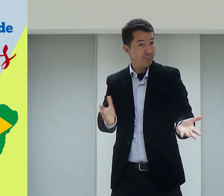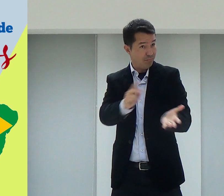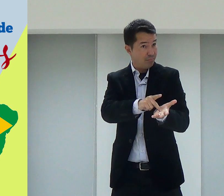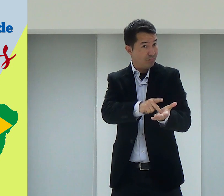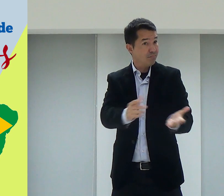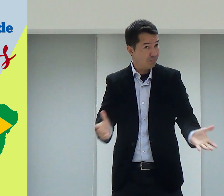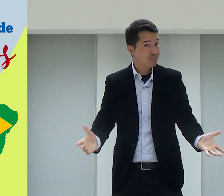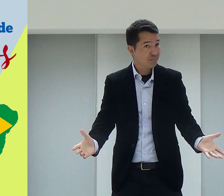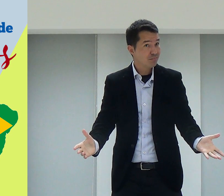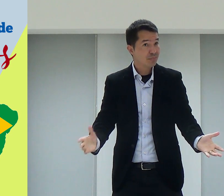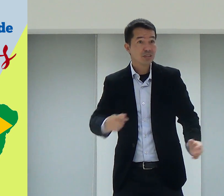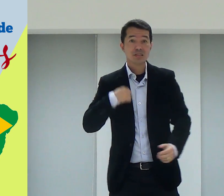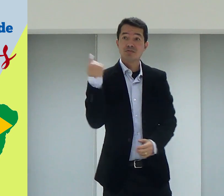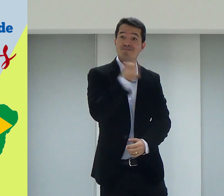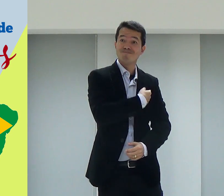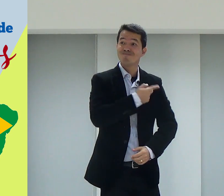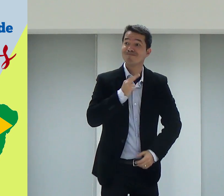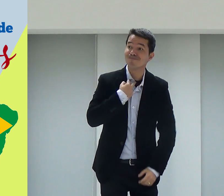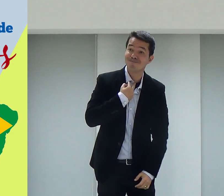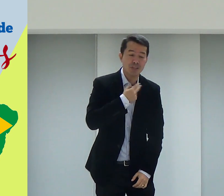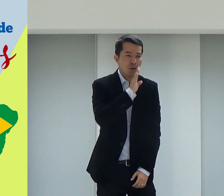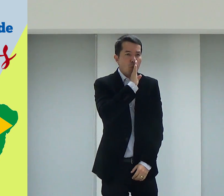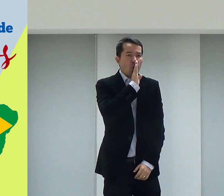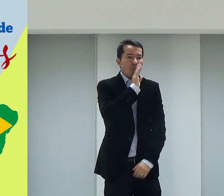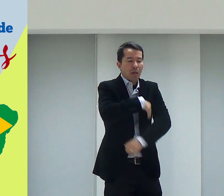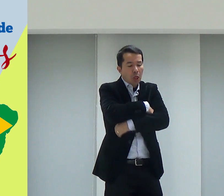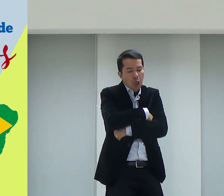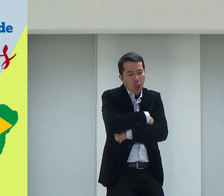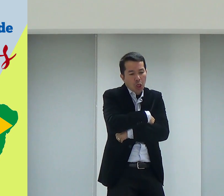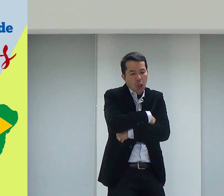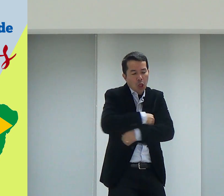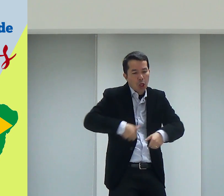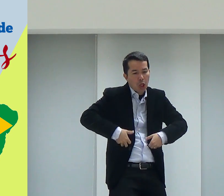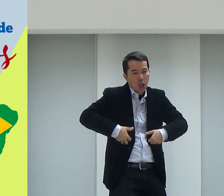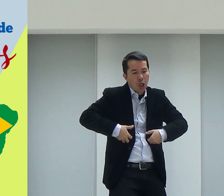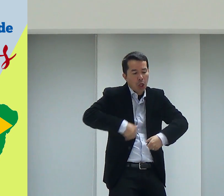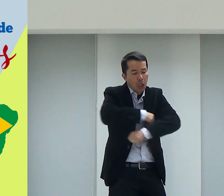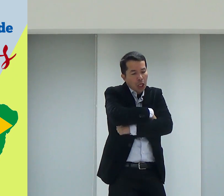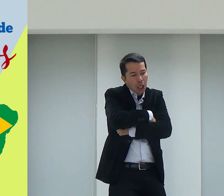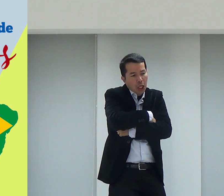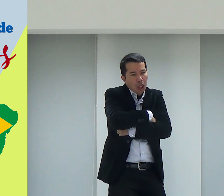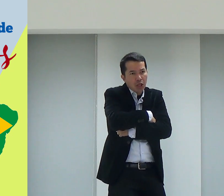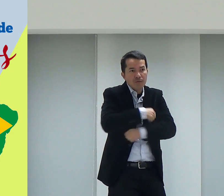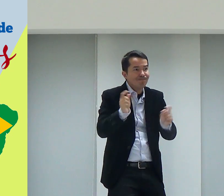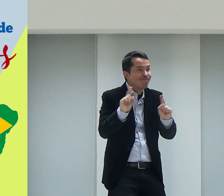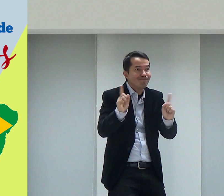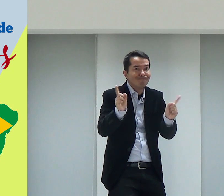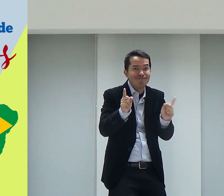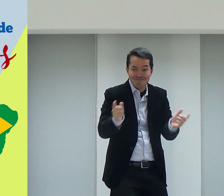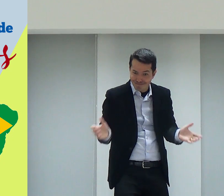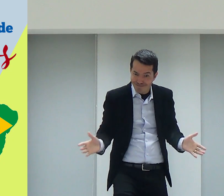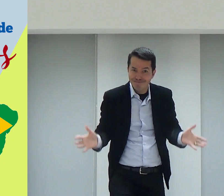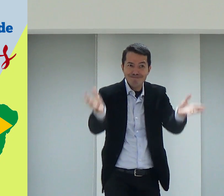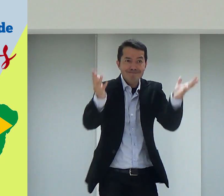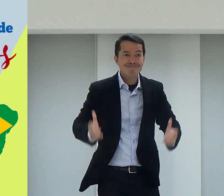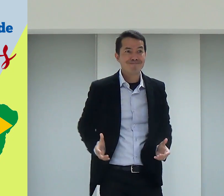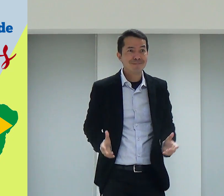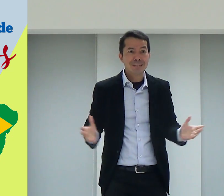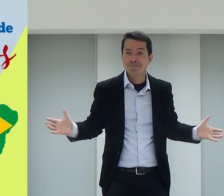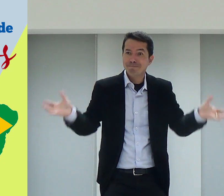Pra essas pessoas. Então, a gente não pode simplesmente ficar ali quietinho. Não fazendo nada. Não. Nós temos que ter